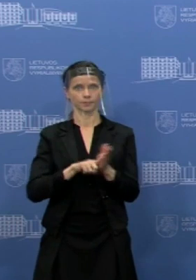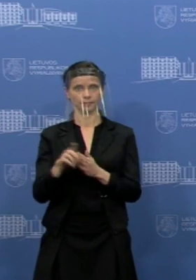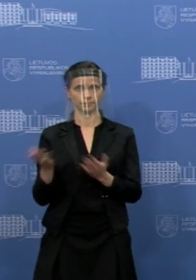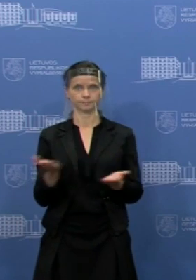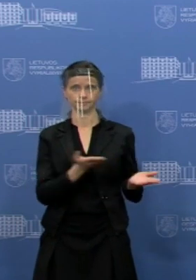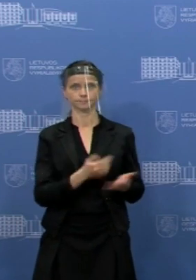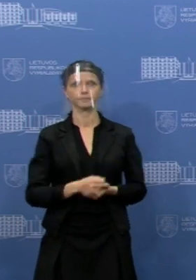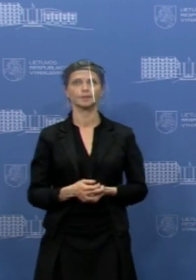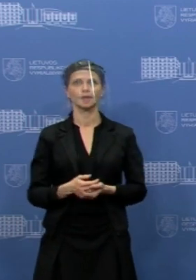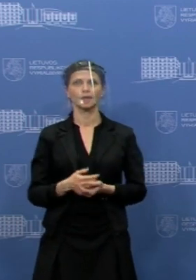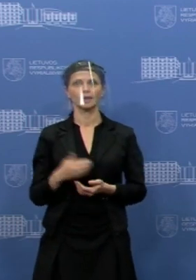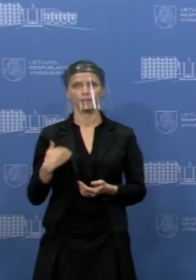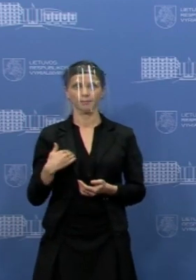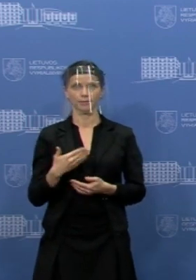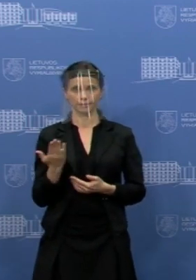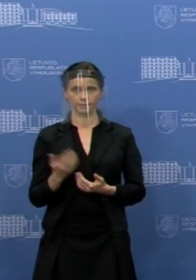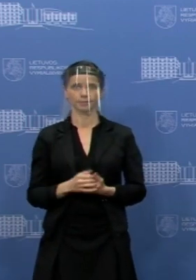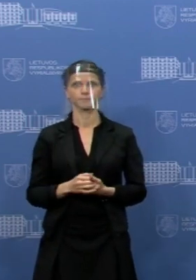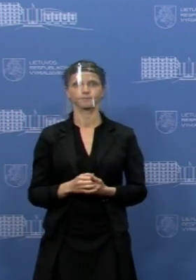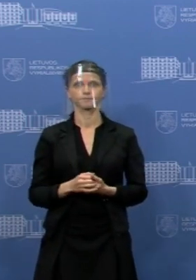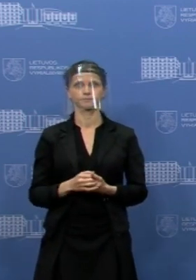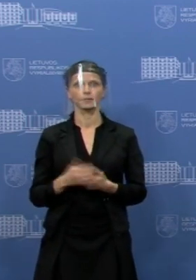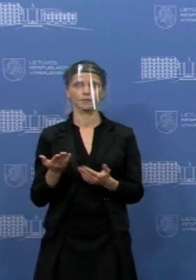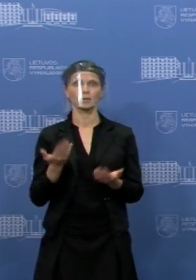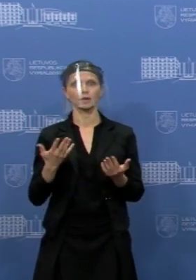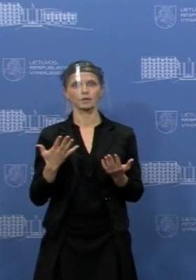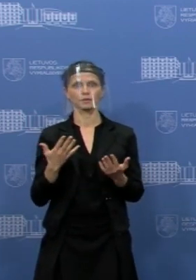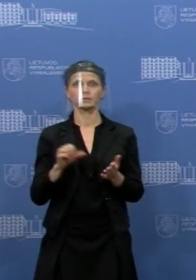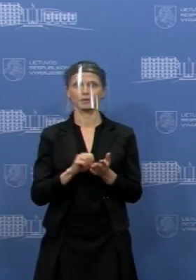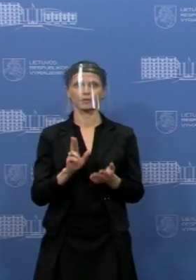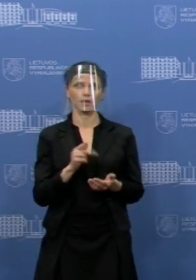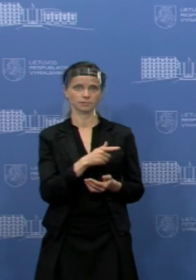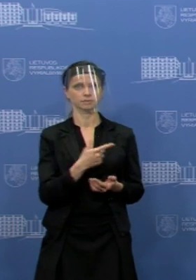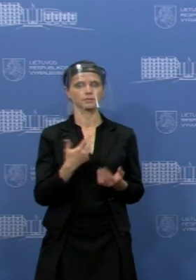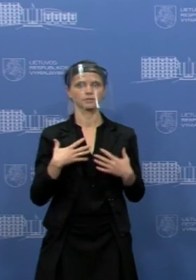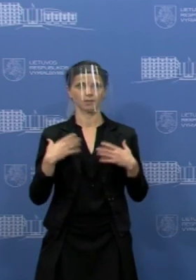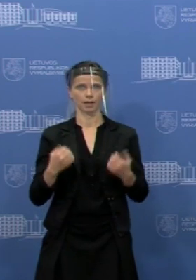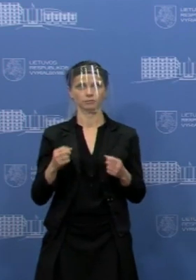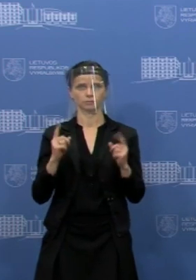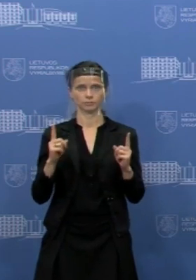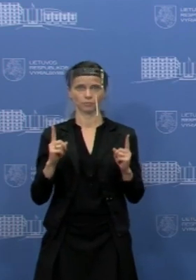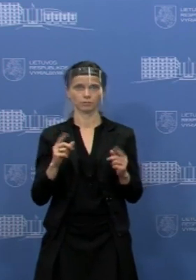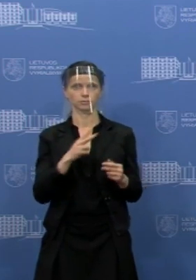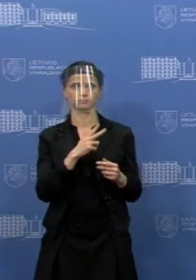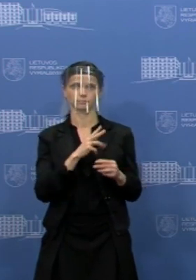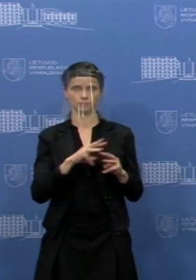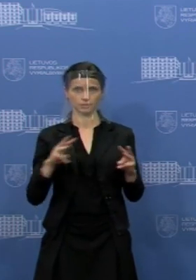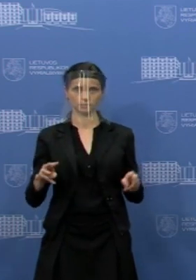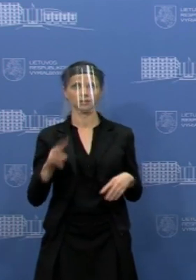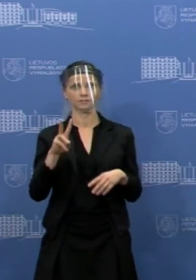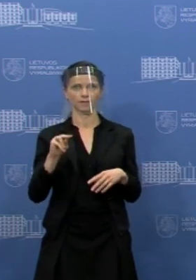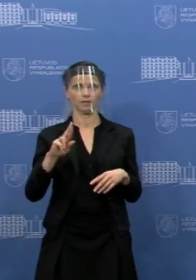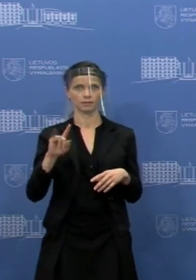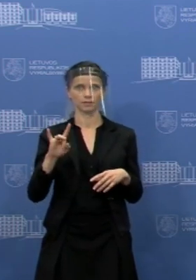Labadiena kolegos, ačiū Tomui. Na ir kviečiu pasisakyti sveikatos apsaugos ministro operacijos vadovų Aureliu Vėrygą. Galbūt plačiau